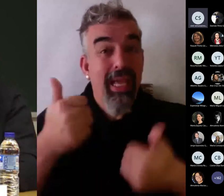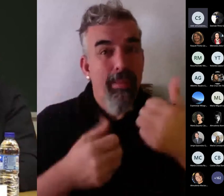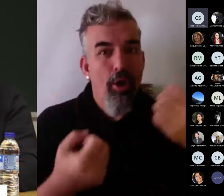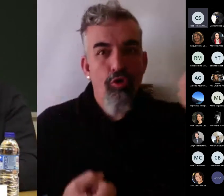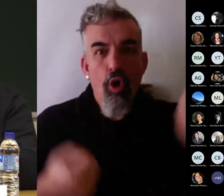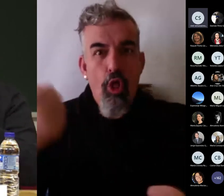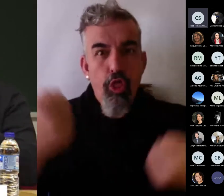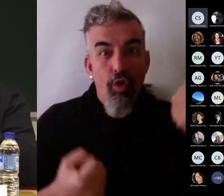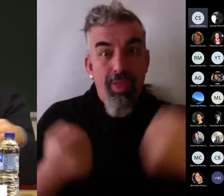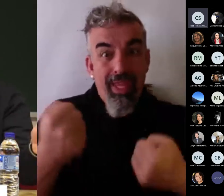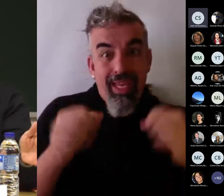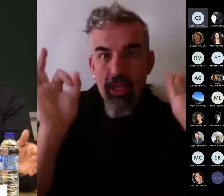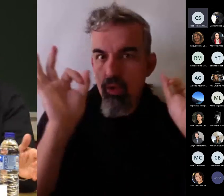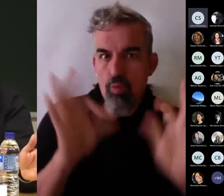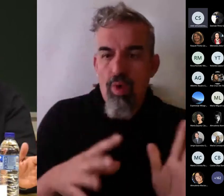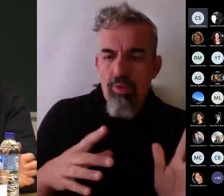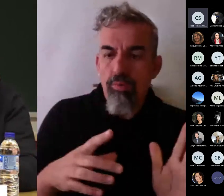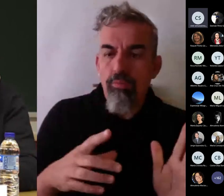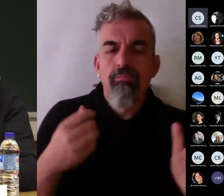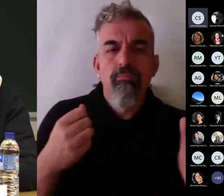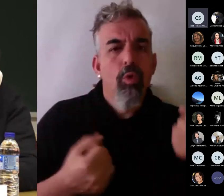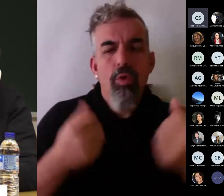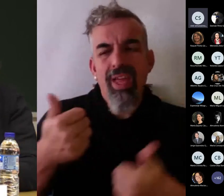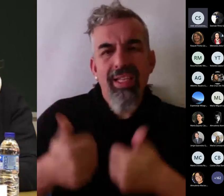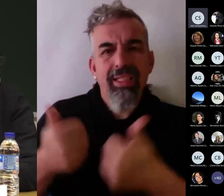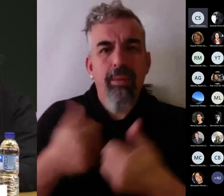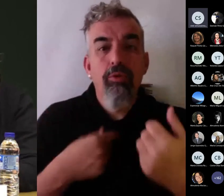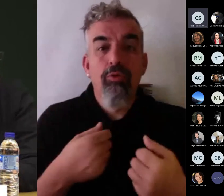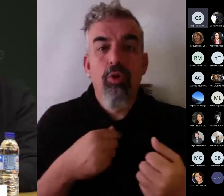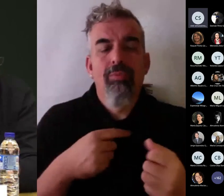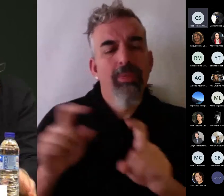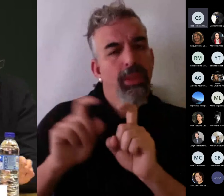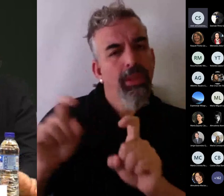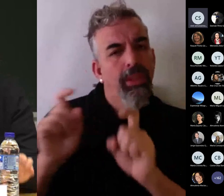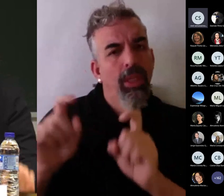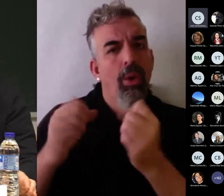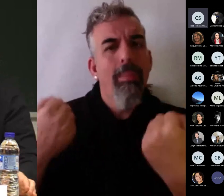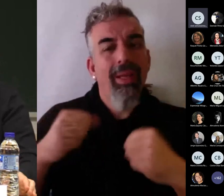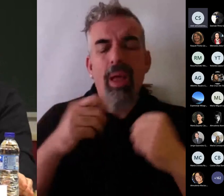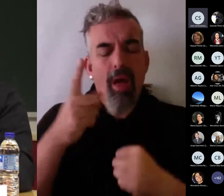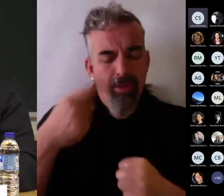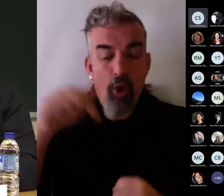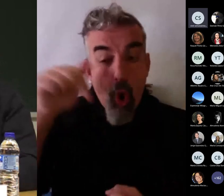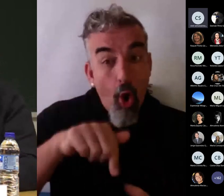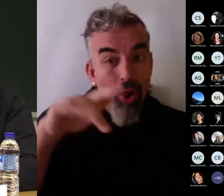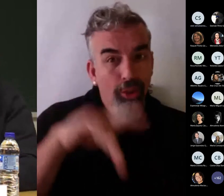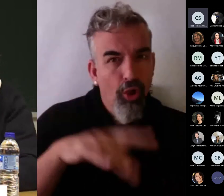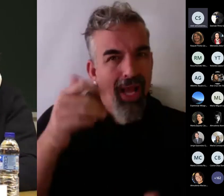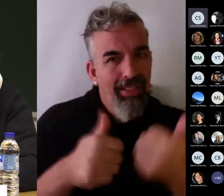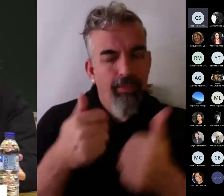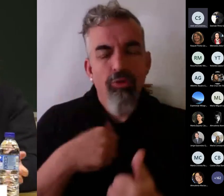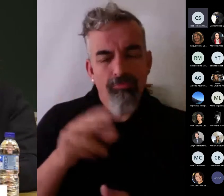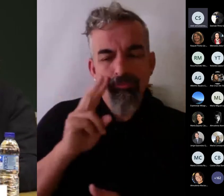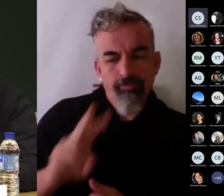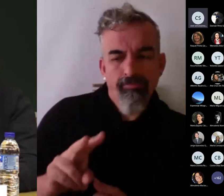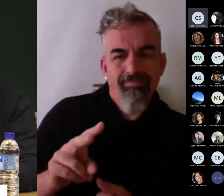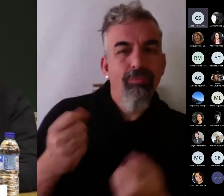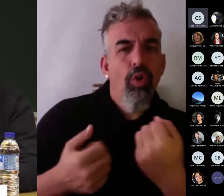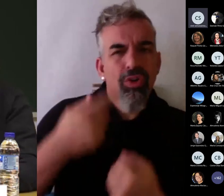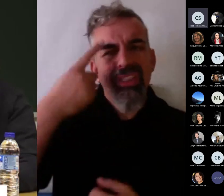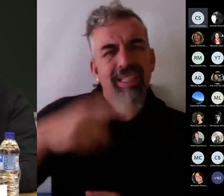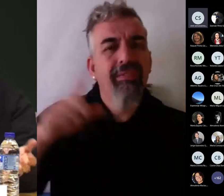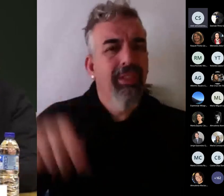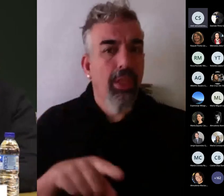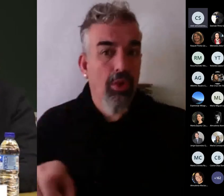conducir. Puede haber dado 500 clases de conducir y ha hecho muchas prácticas, pero yo quiero ver que hoy, delante de mí, ha